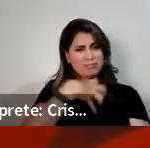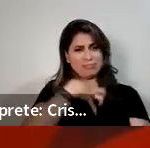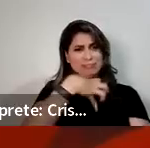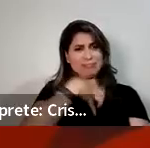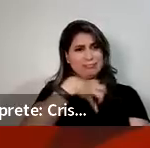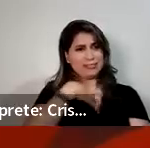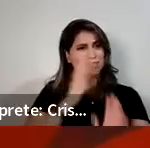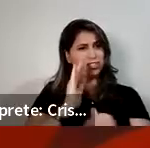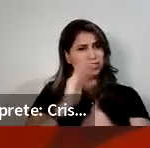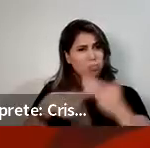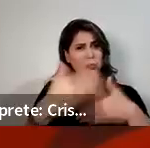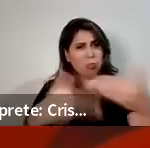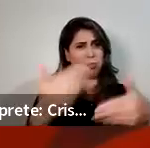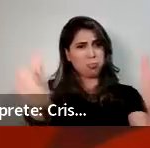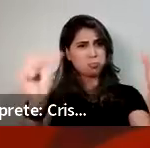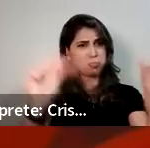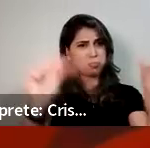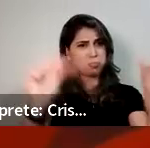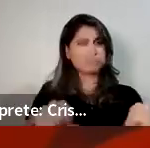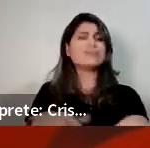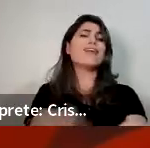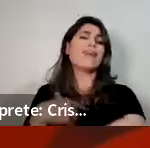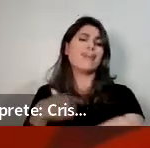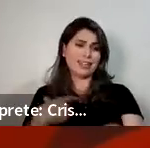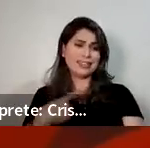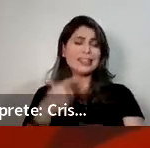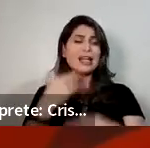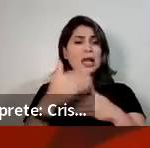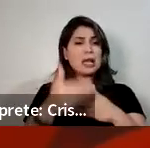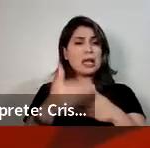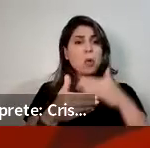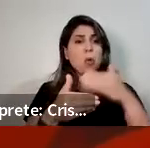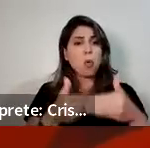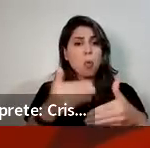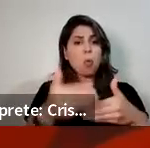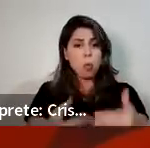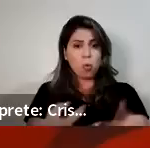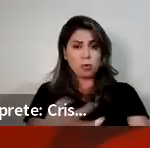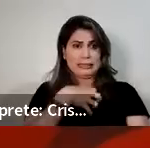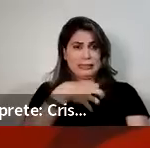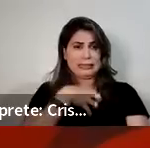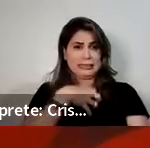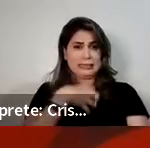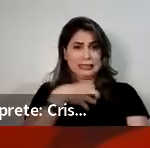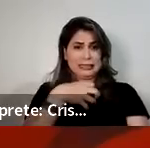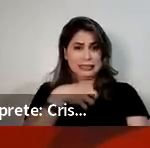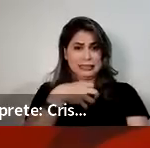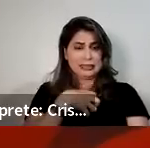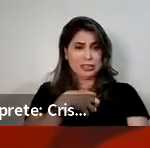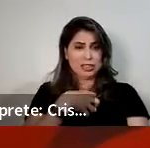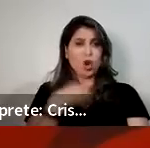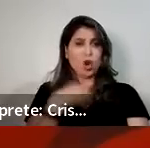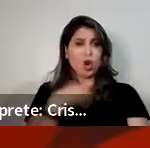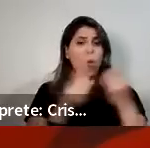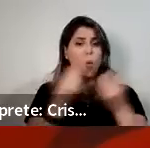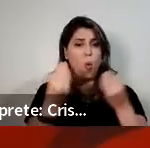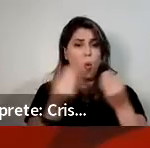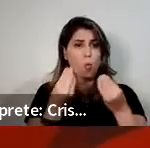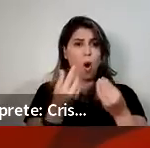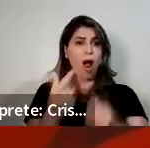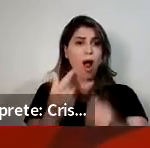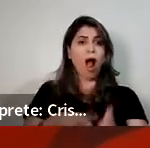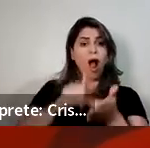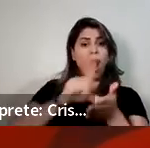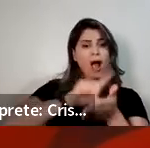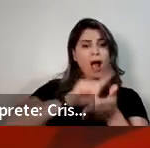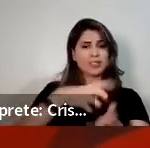começam, você está passando pela perimenopausa, tá? É o período que engloba antes, né, a